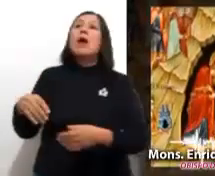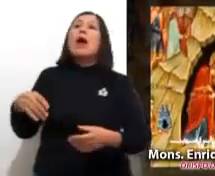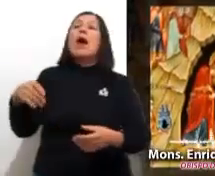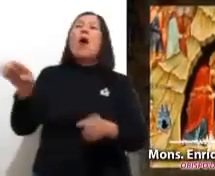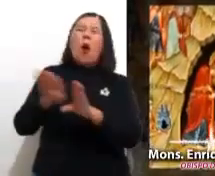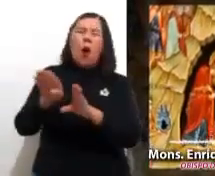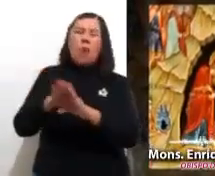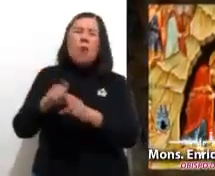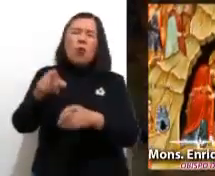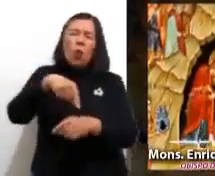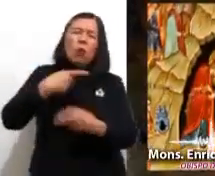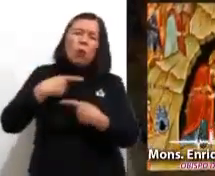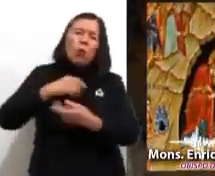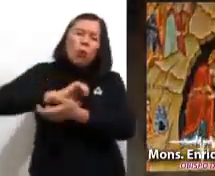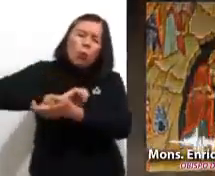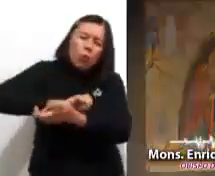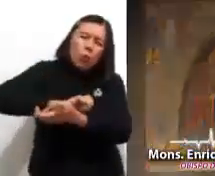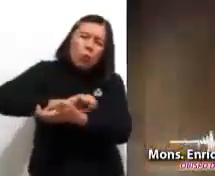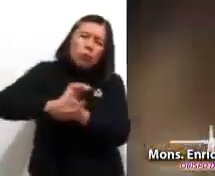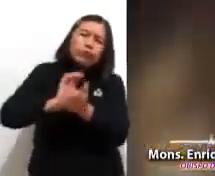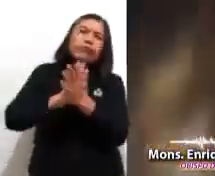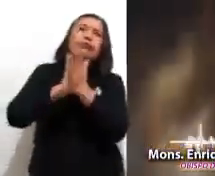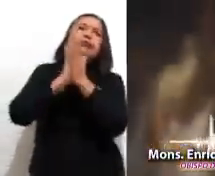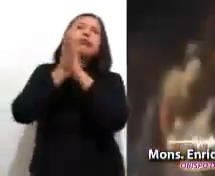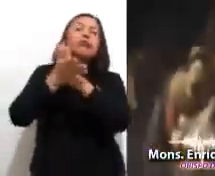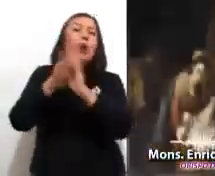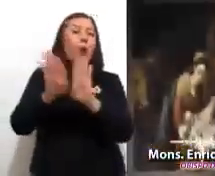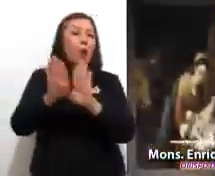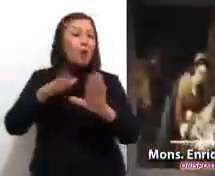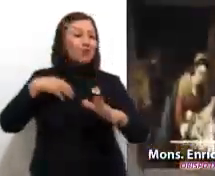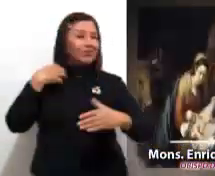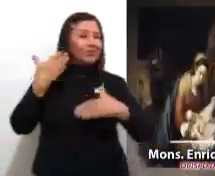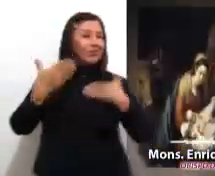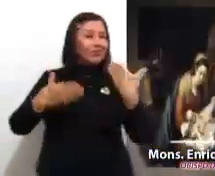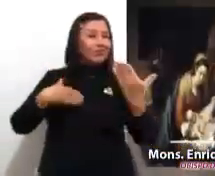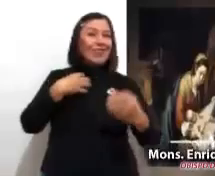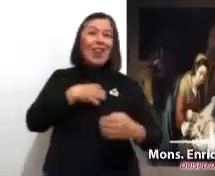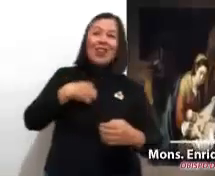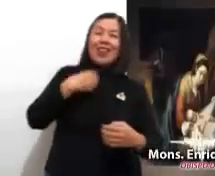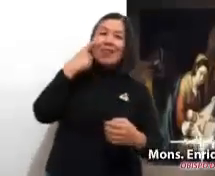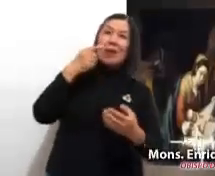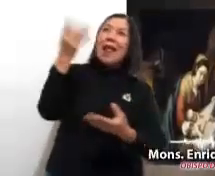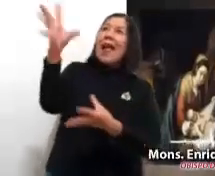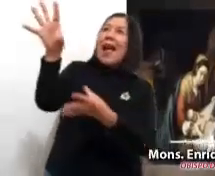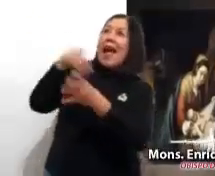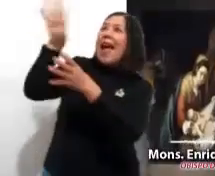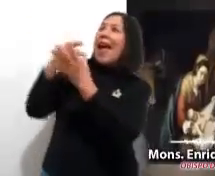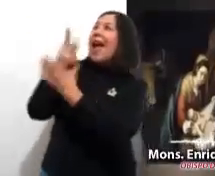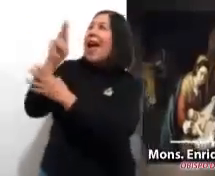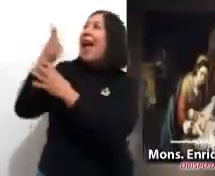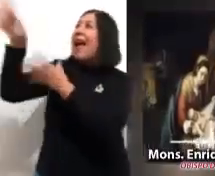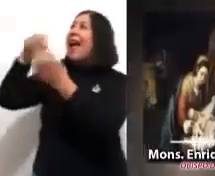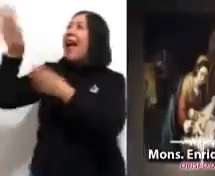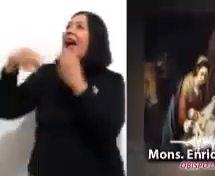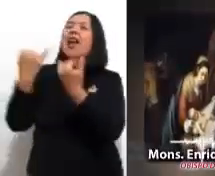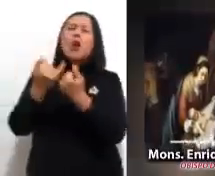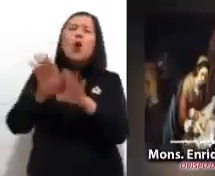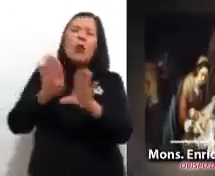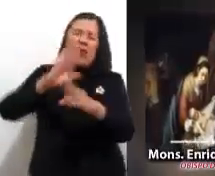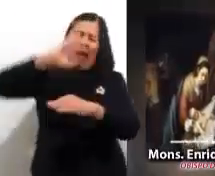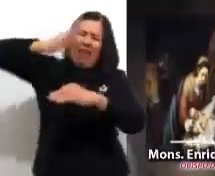conclusión de la opresión que permite el gozo de la cosecha y el fin de la guerra que aleja el yugo